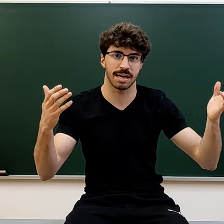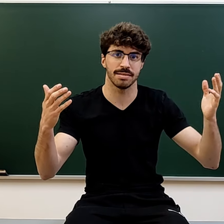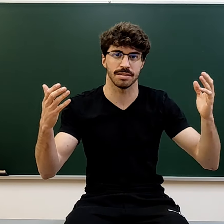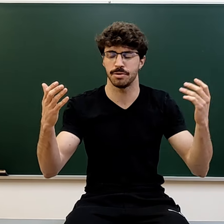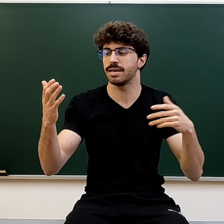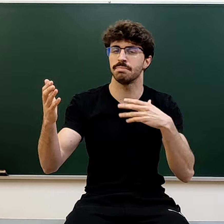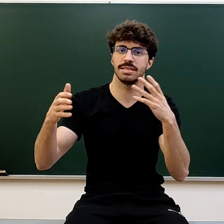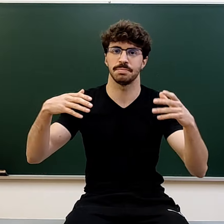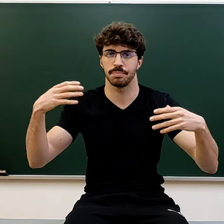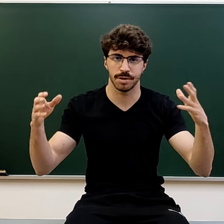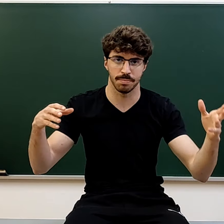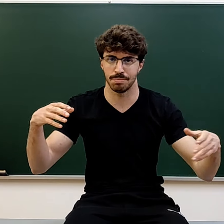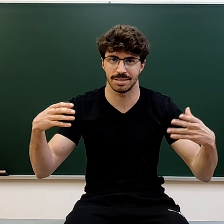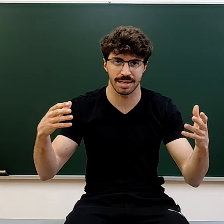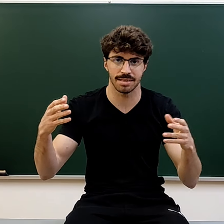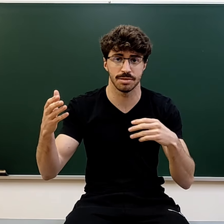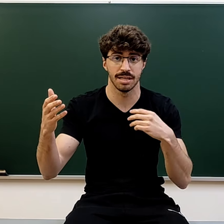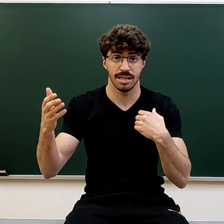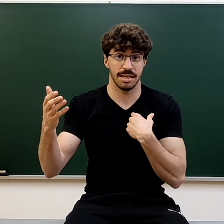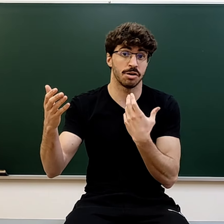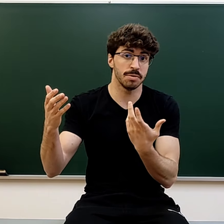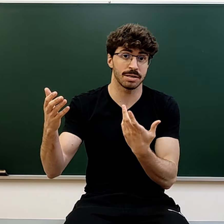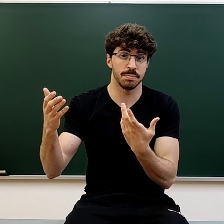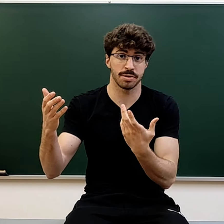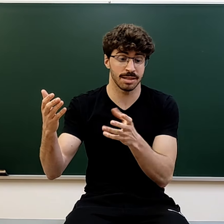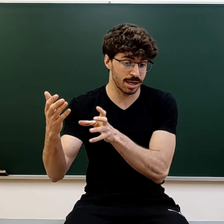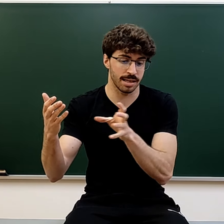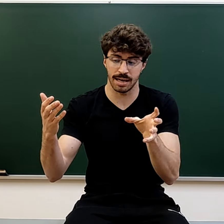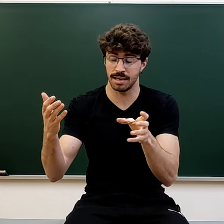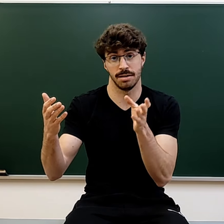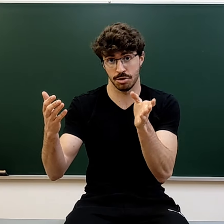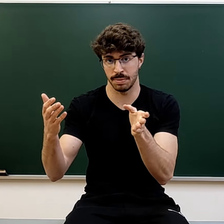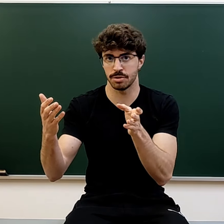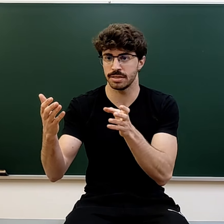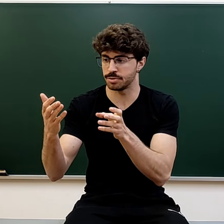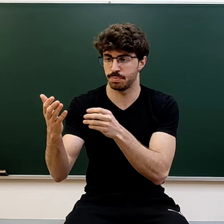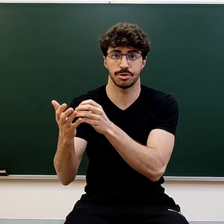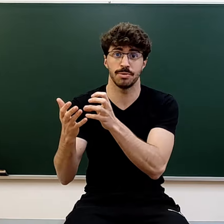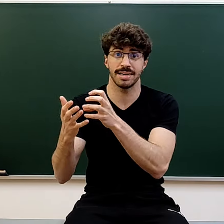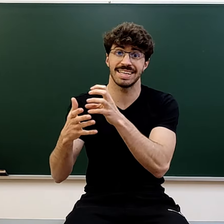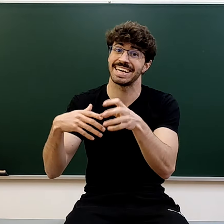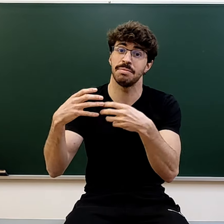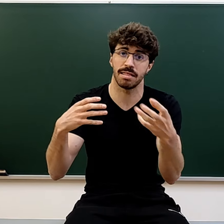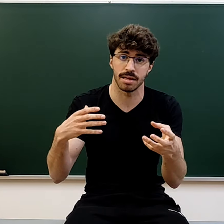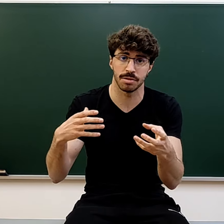la cabeza. Yo era alguien más, bueno, pues de ir haciendo. Y cómo me comporté durante la carrera, los primeros años, pues como alguien que iba haciendo,